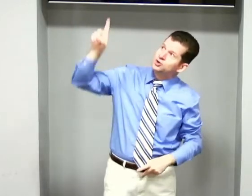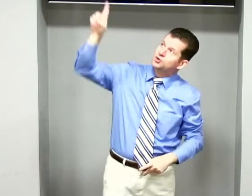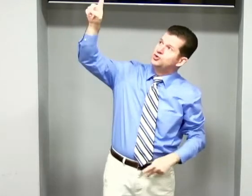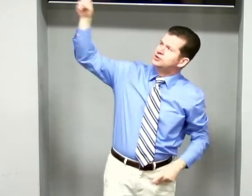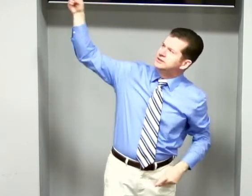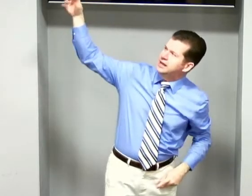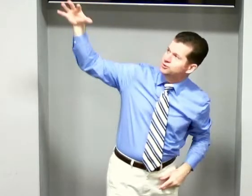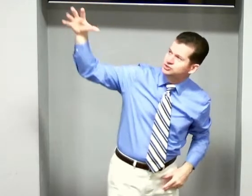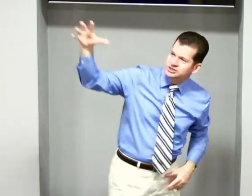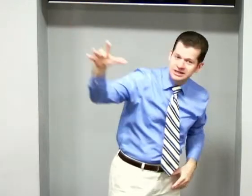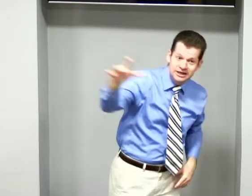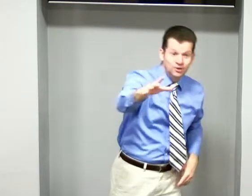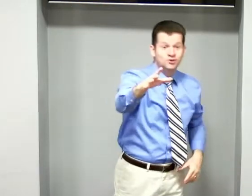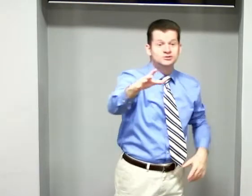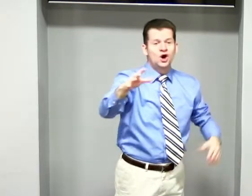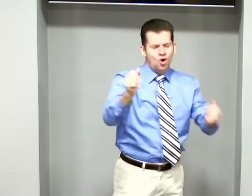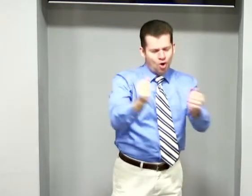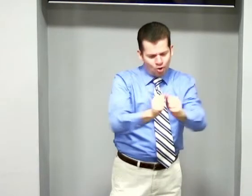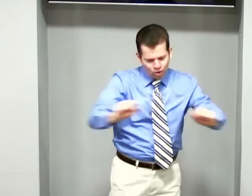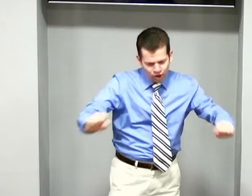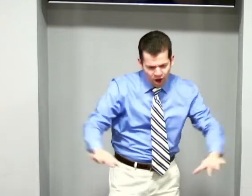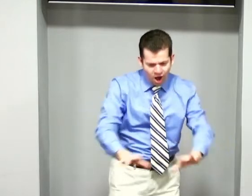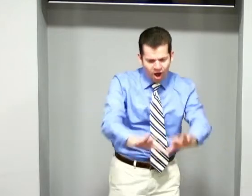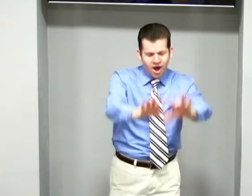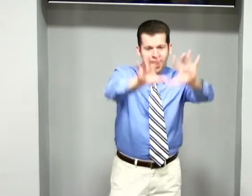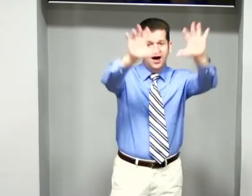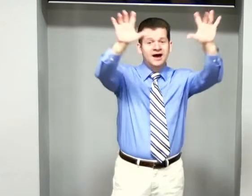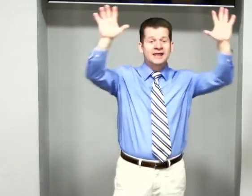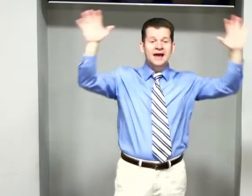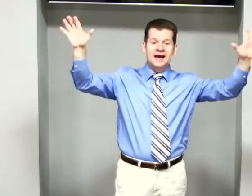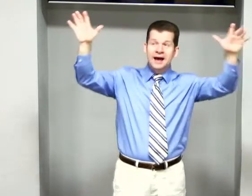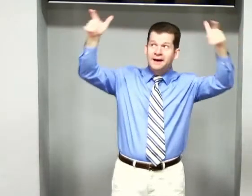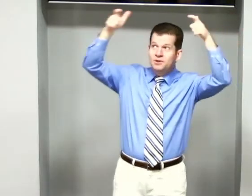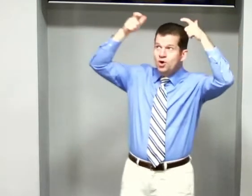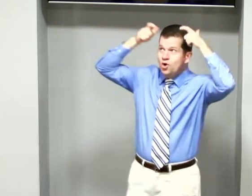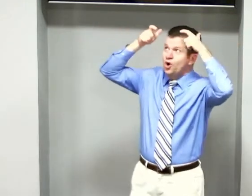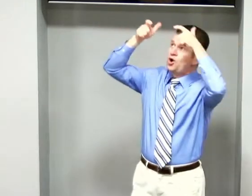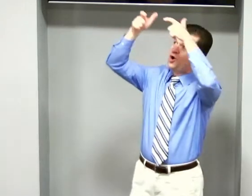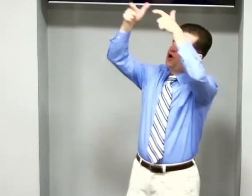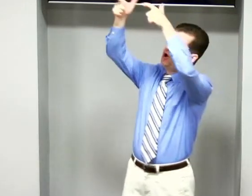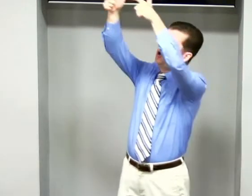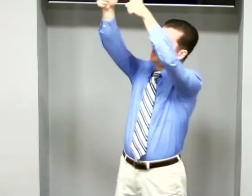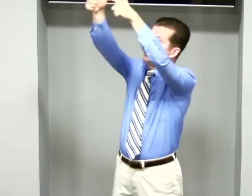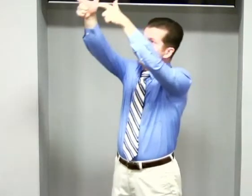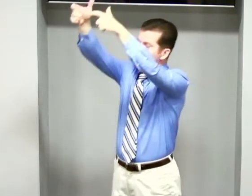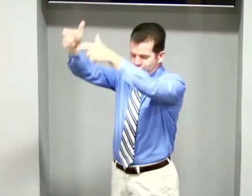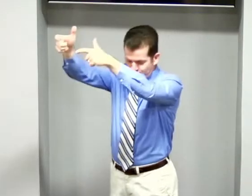o Deus de luz, com glória coroai.